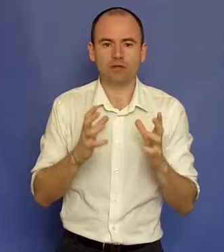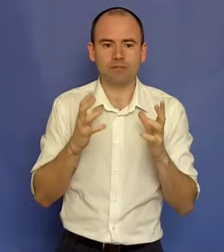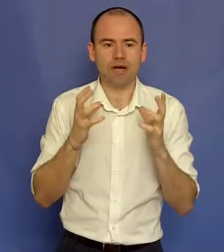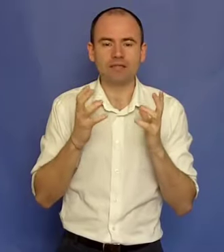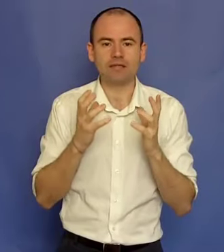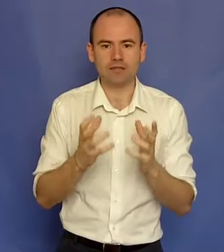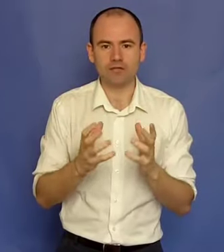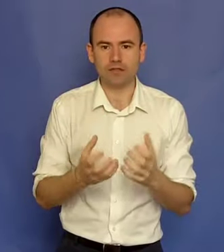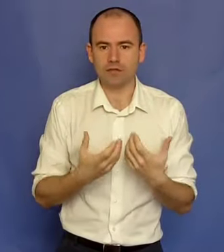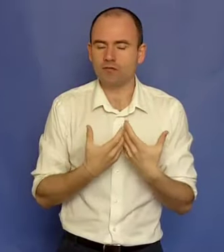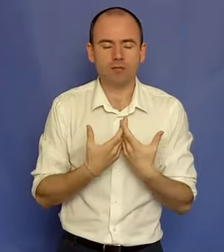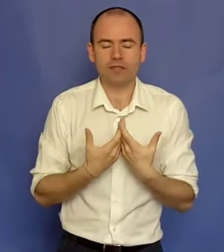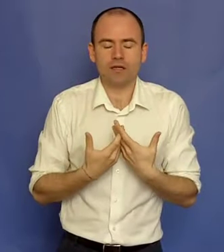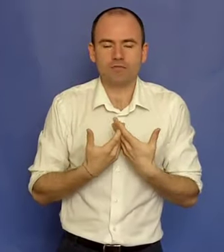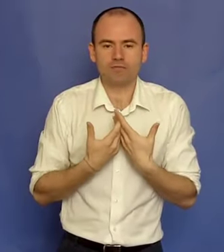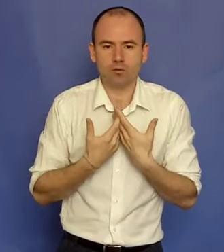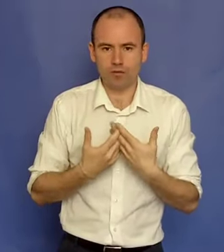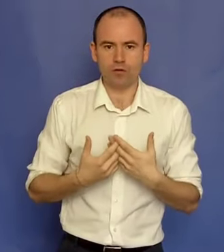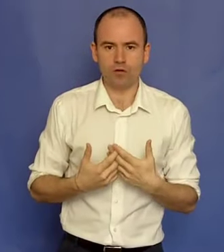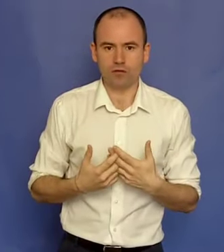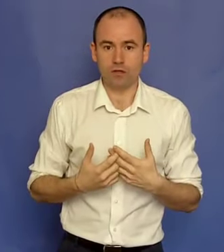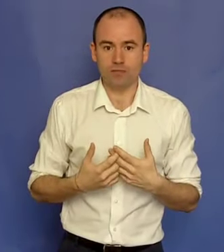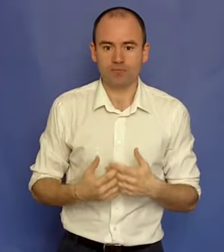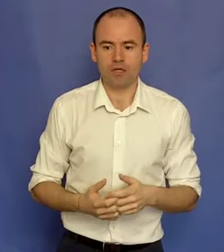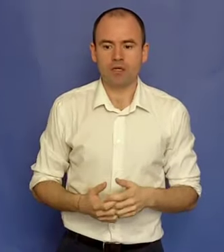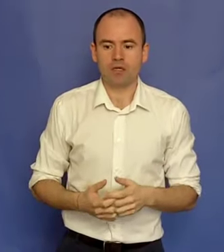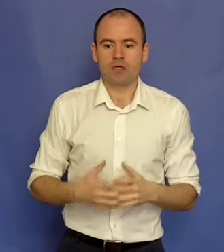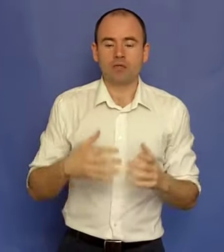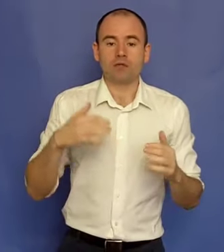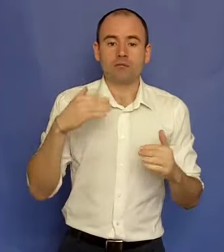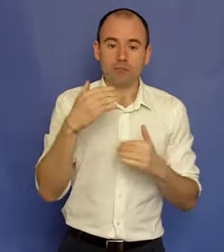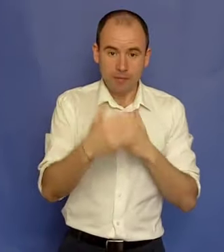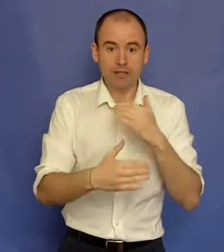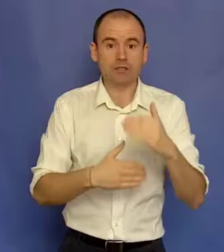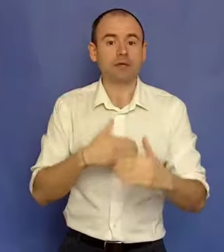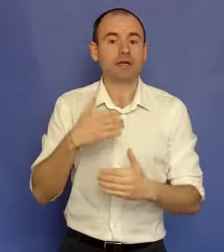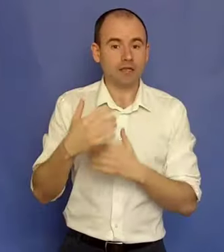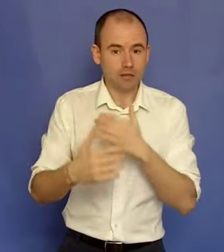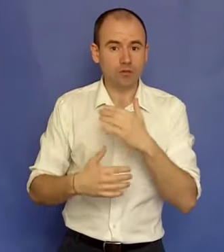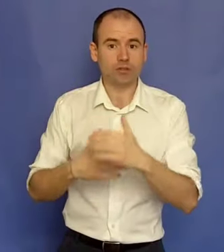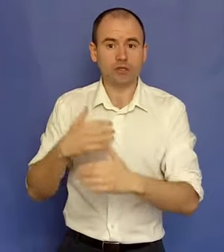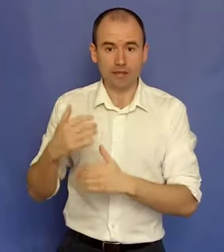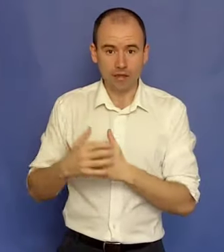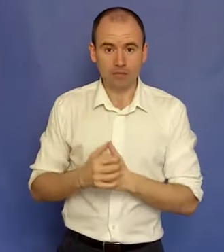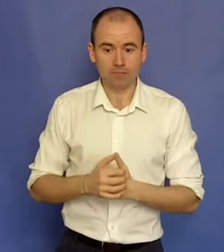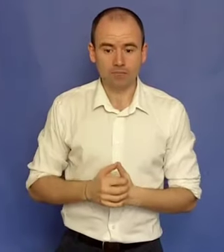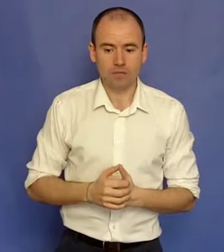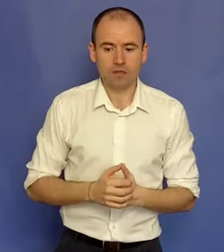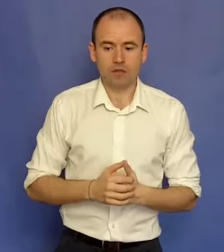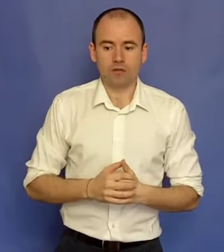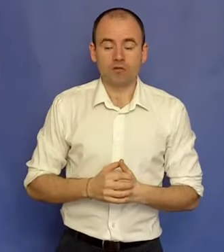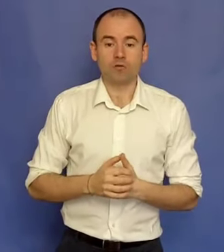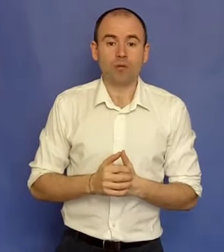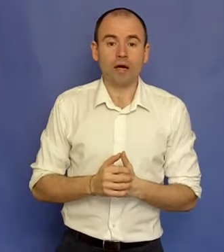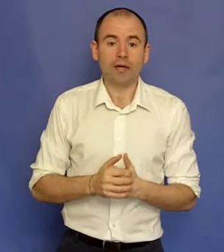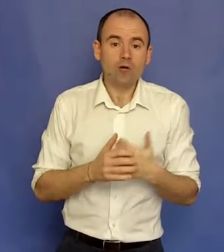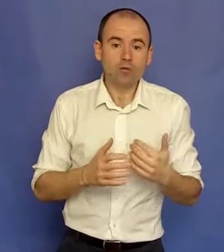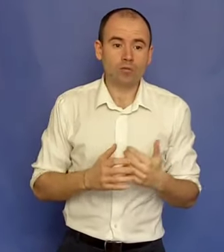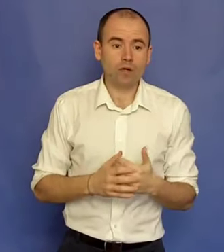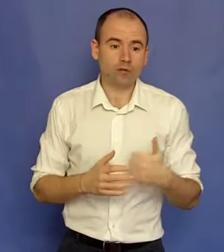de calitativ. Deci informația era super valoroasă. Primea aceste materiale gratuite de la el, după care omul spunea,